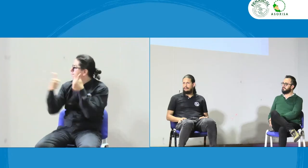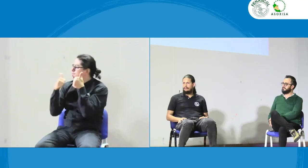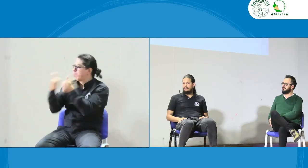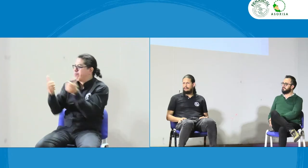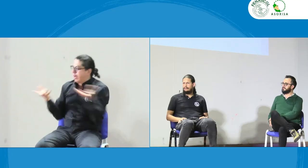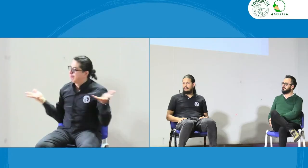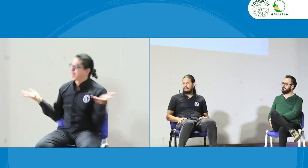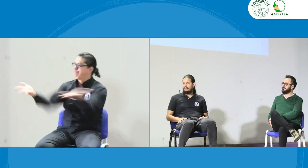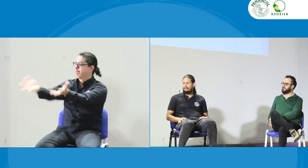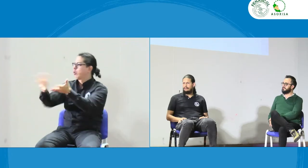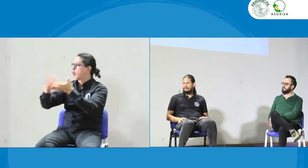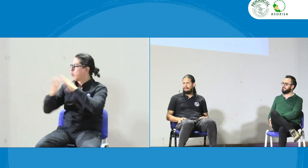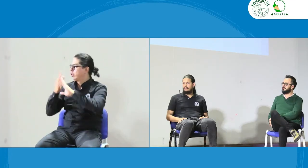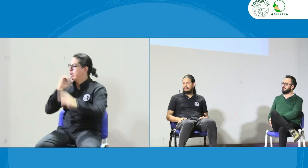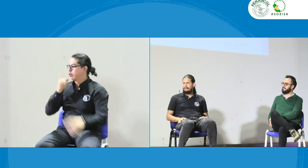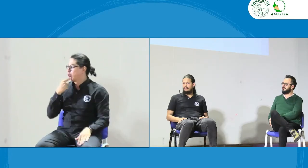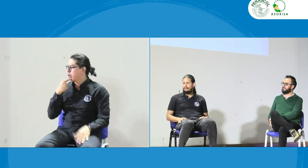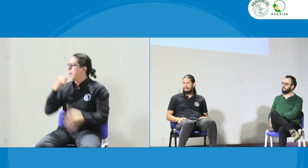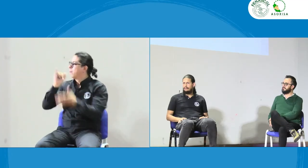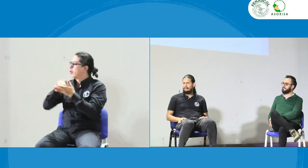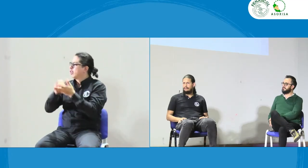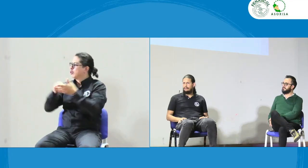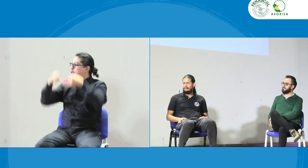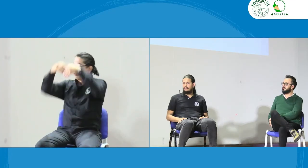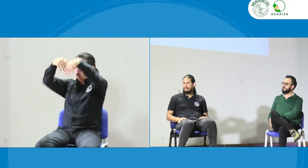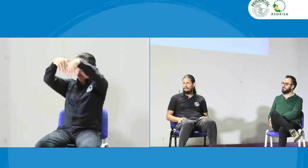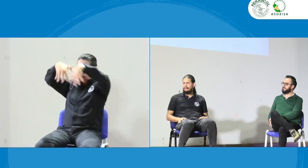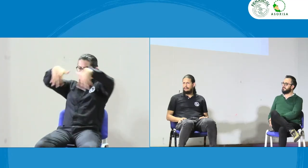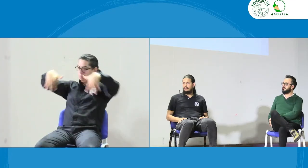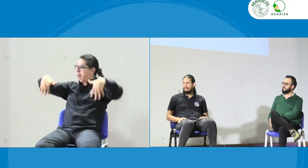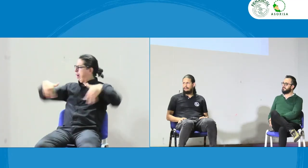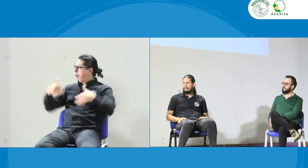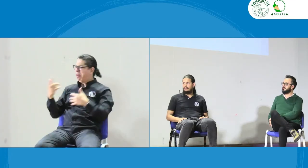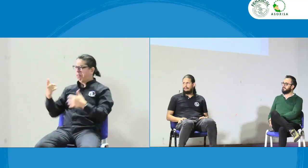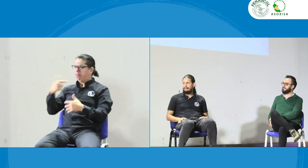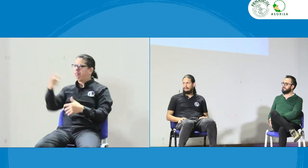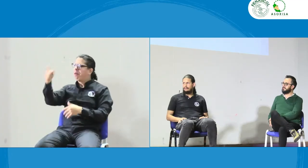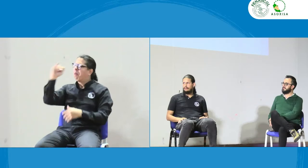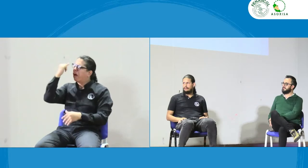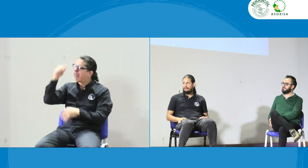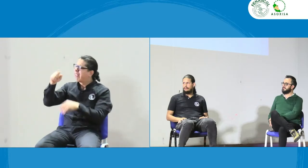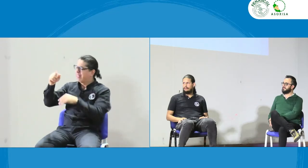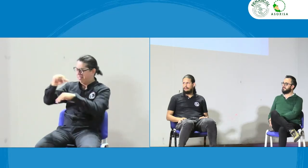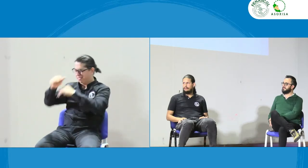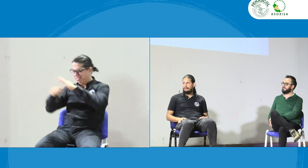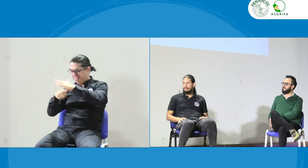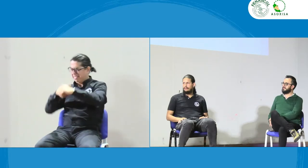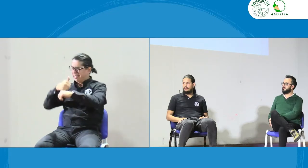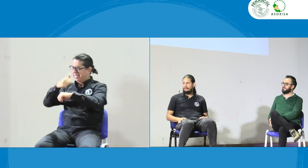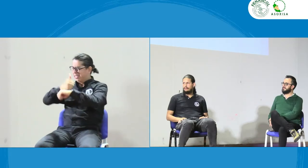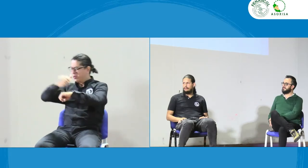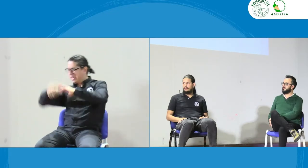estructura de Fenascol y que de aquí en adelante se les va a dar ese apoyo a la comunidad sorda obviamente